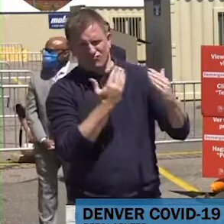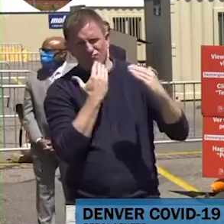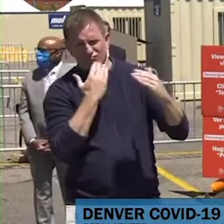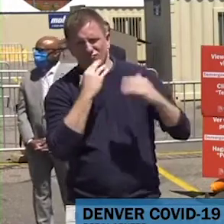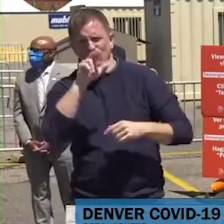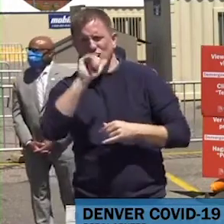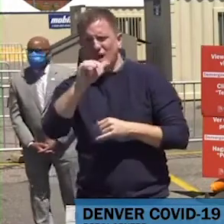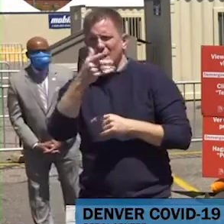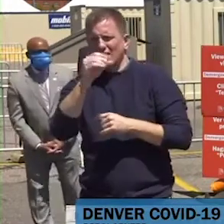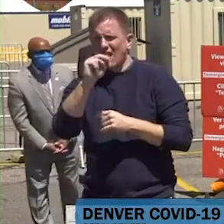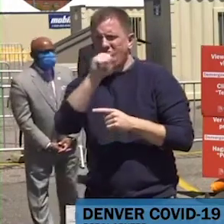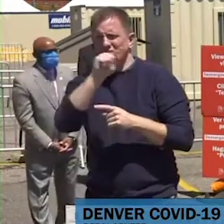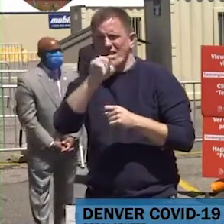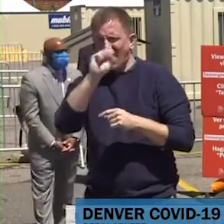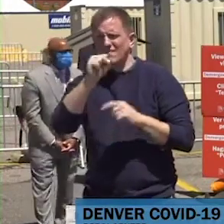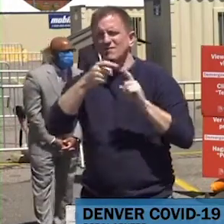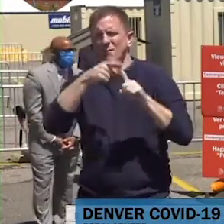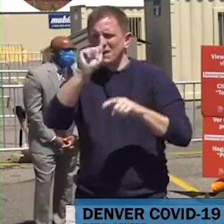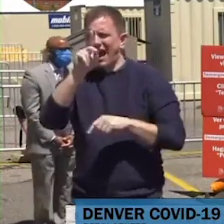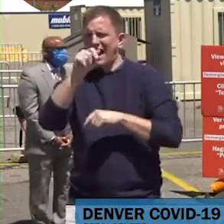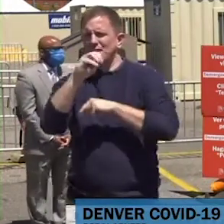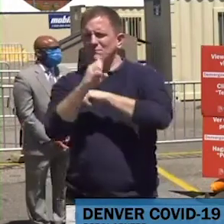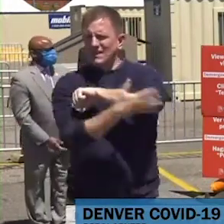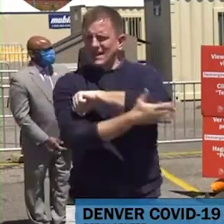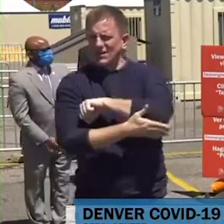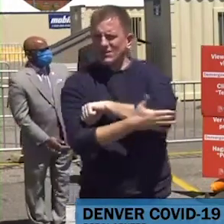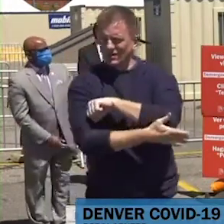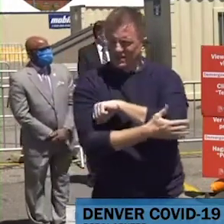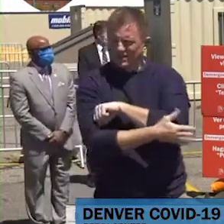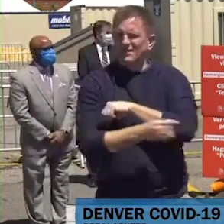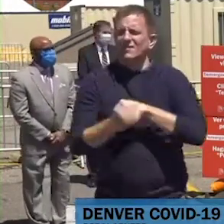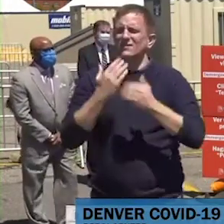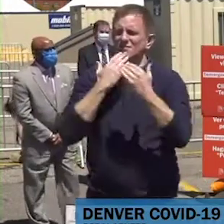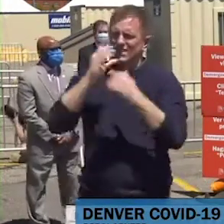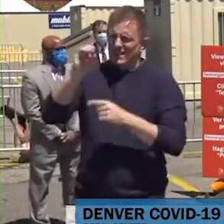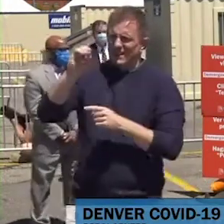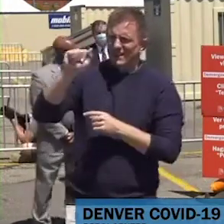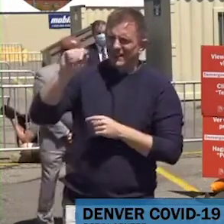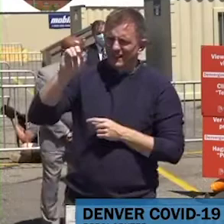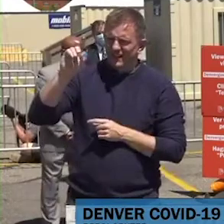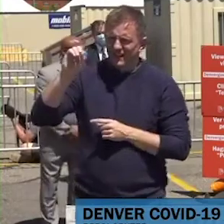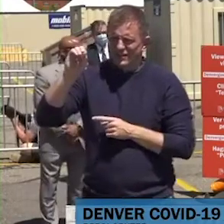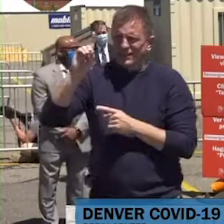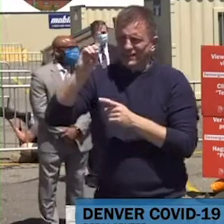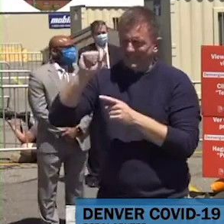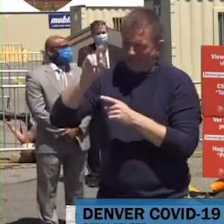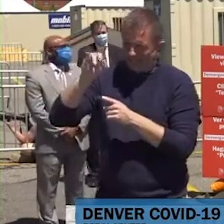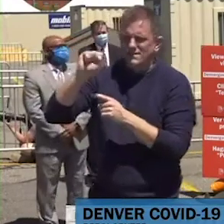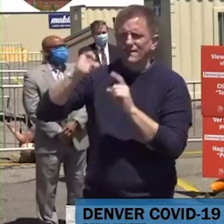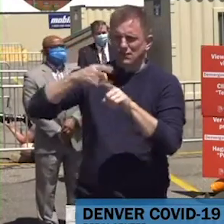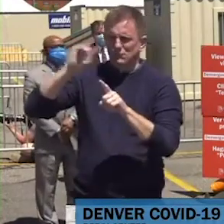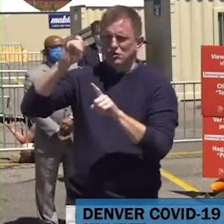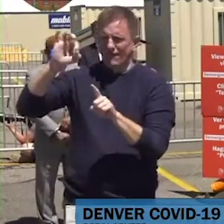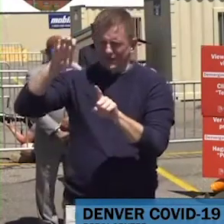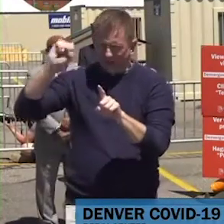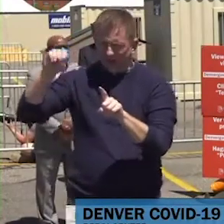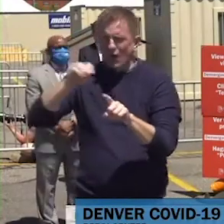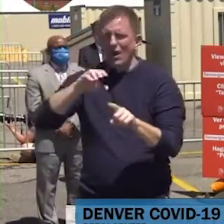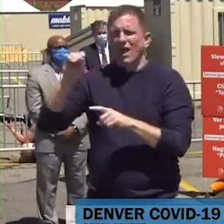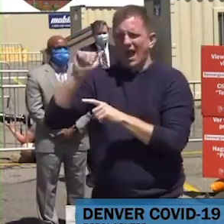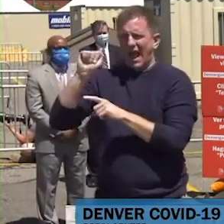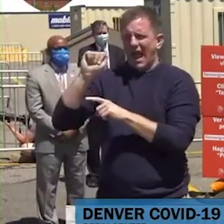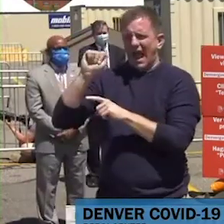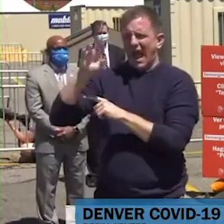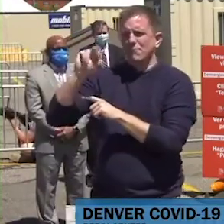Davis, el gerente del condado de Jefferson y también al jefe Ron Everson de Colorado Rangers. El acceso a las